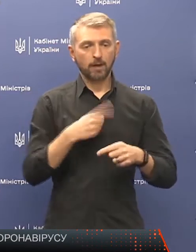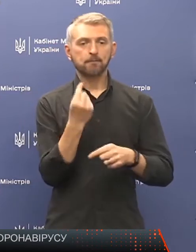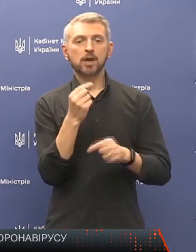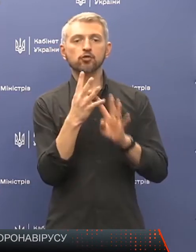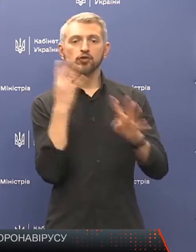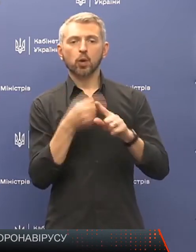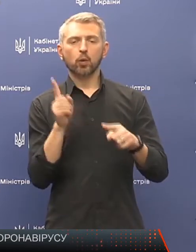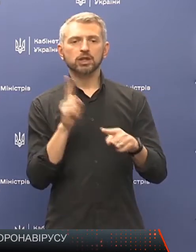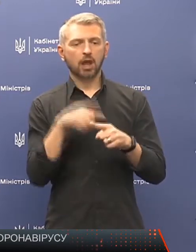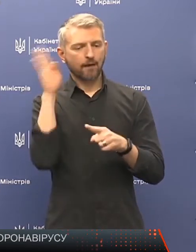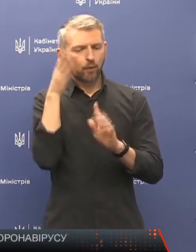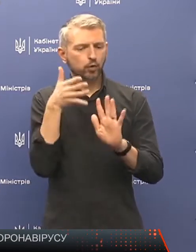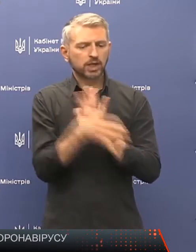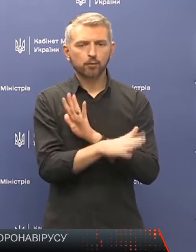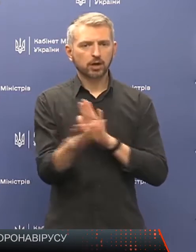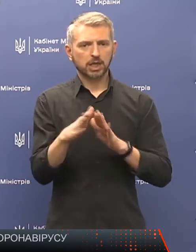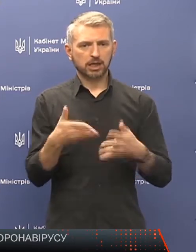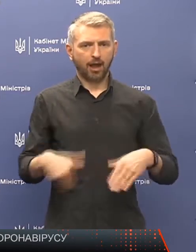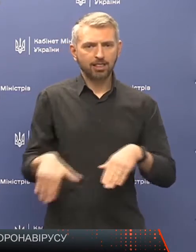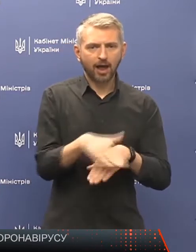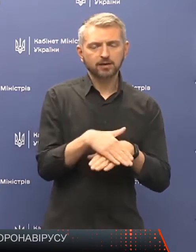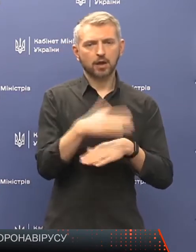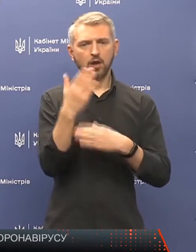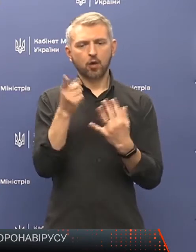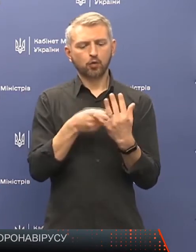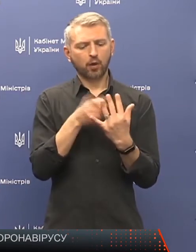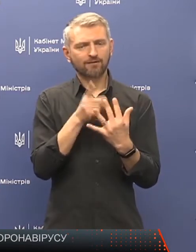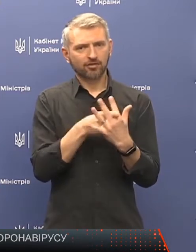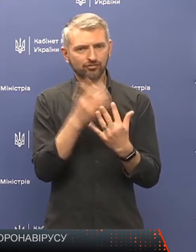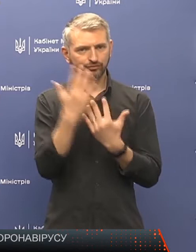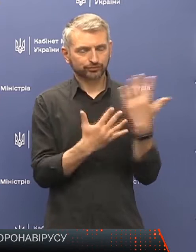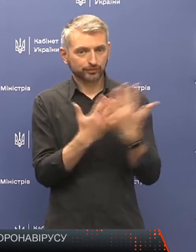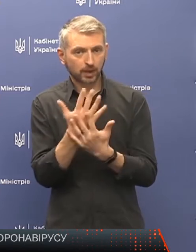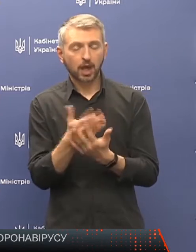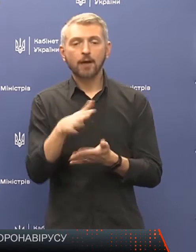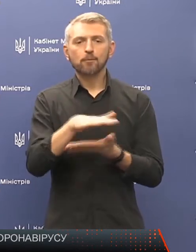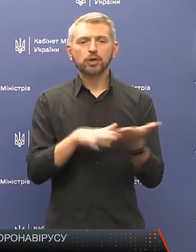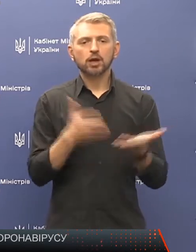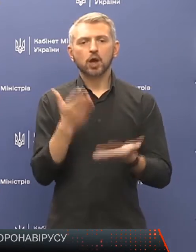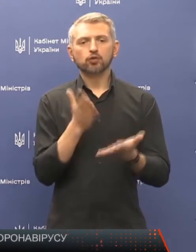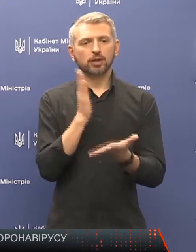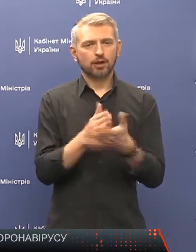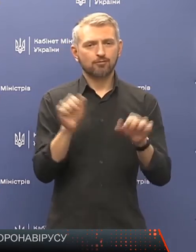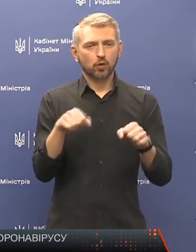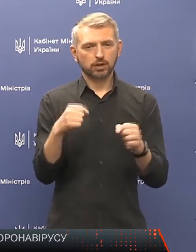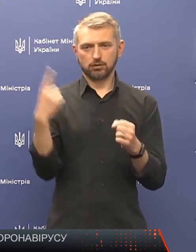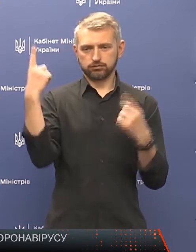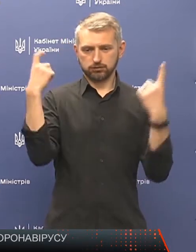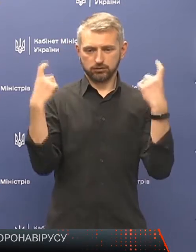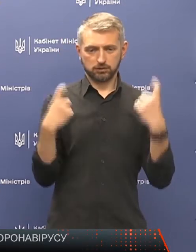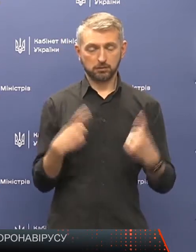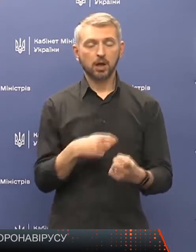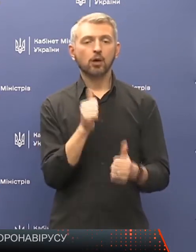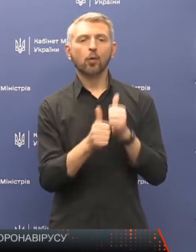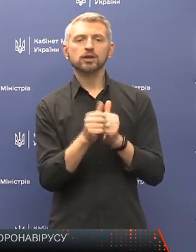ізоляційні халати, рукавички. В подальшому, якщо є можливість утворення бризг і аерезолю, кожен повинен мати, хто